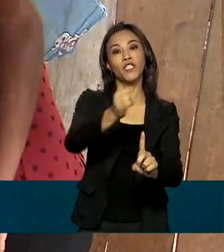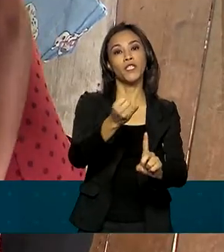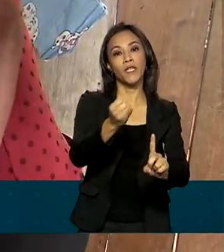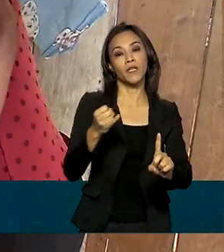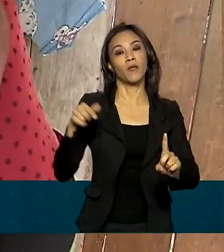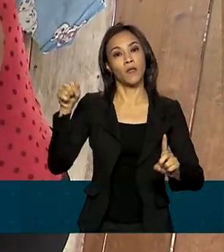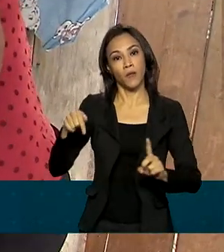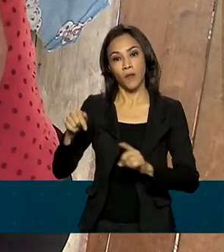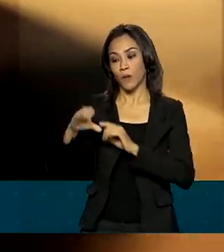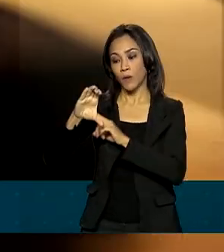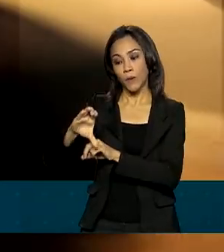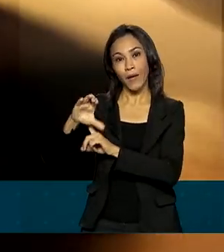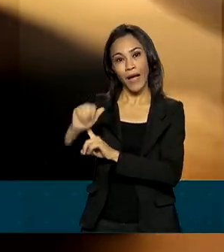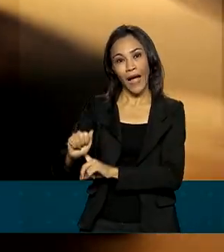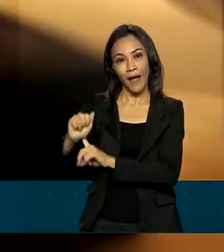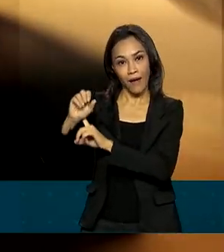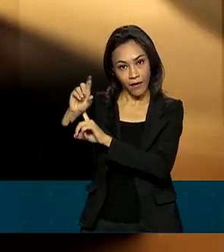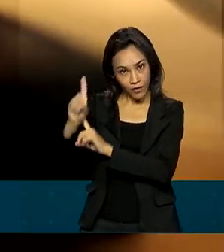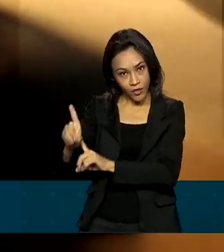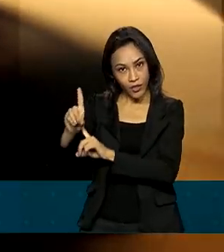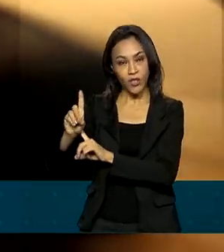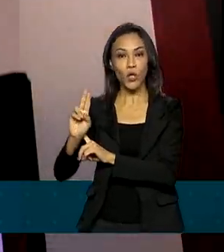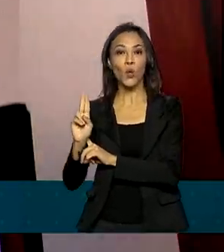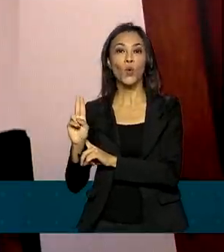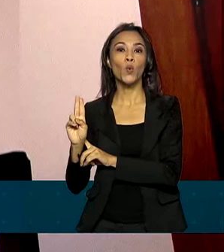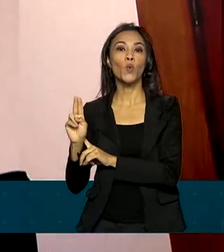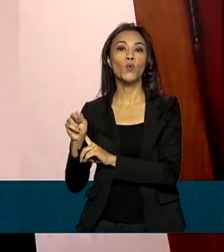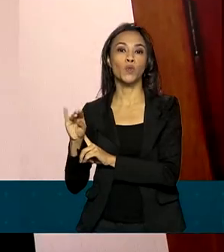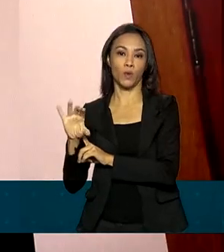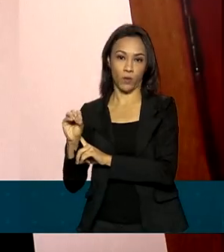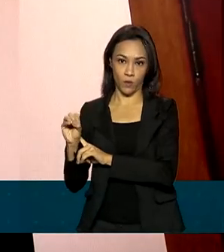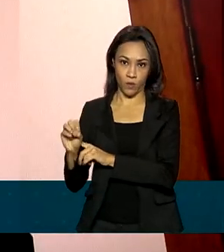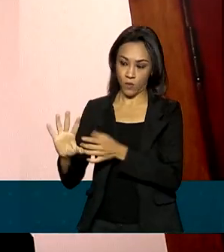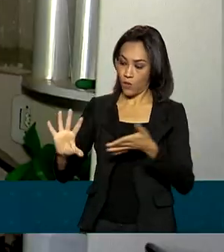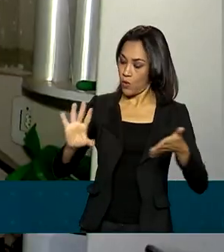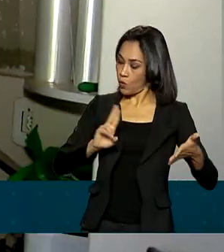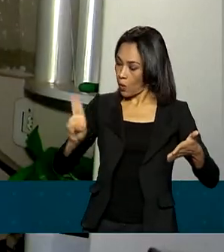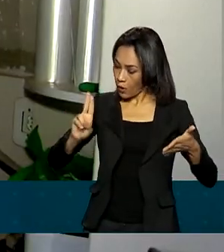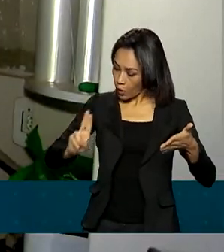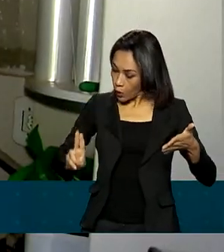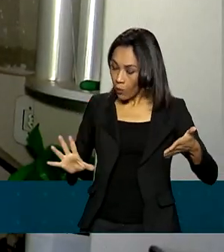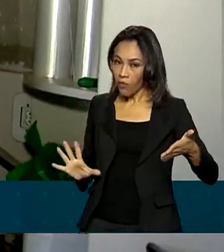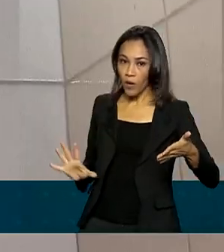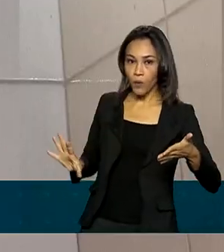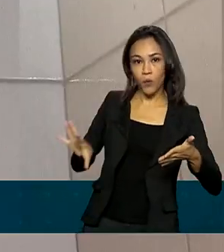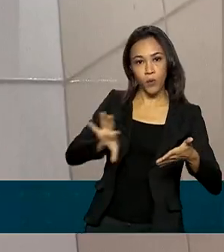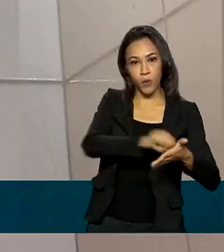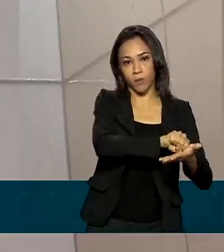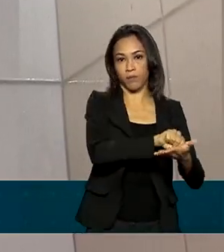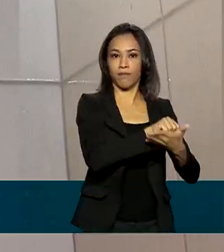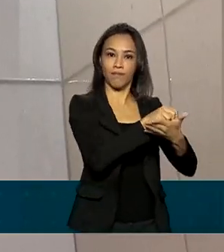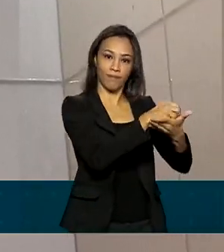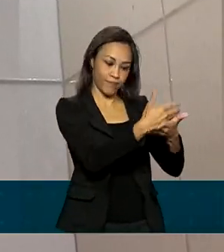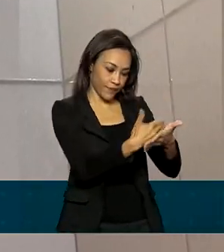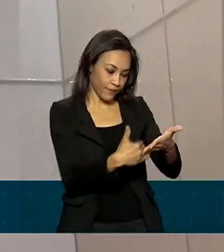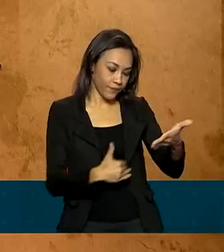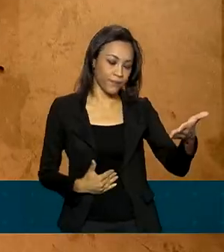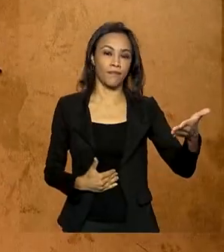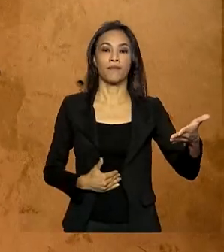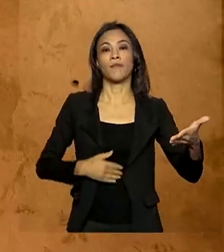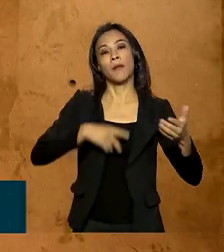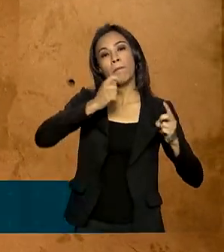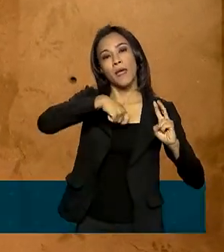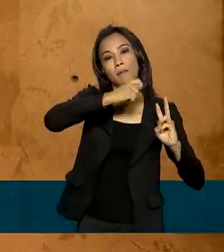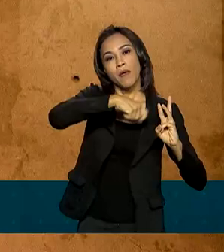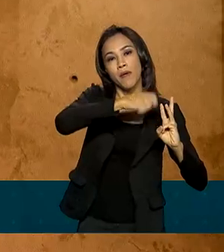beneficiários do Cadastro Único e do Benefício de Prestação Continuada, o BPC. As informações serão fornecidas mensalmente